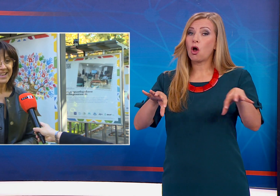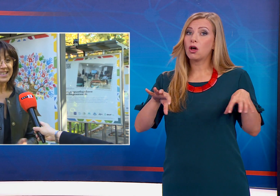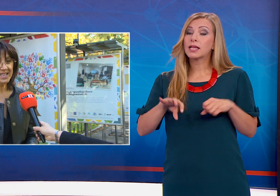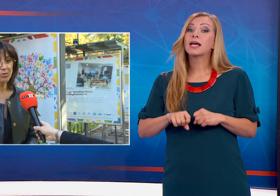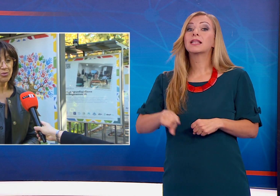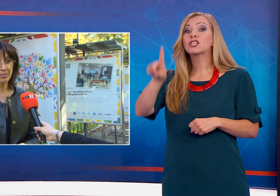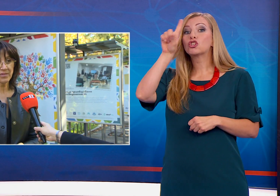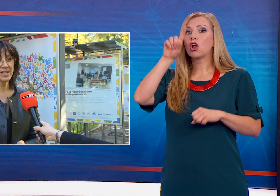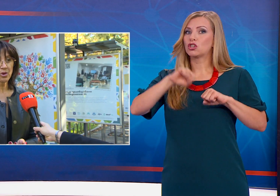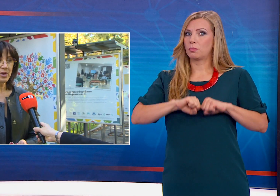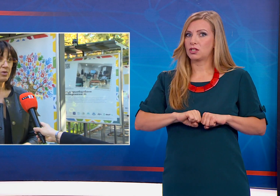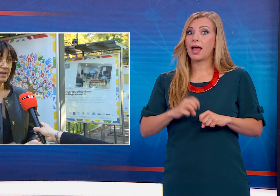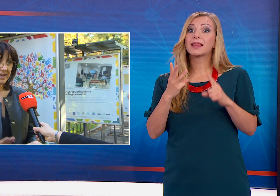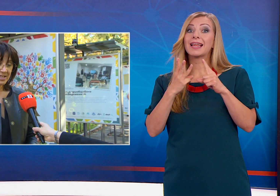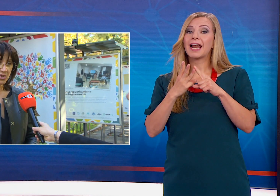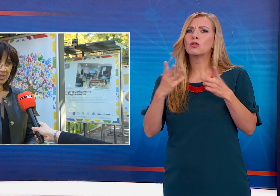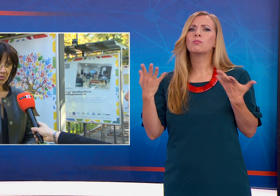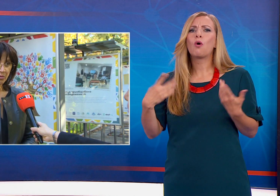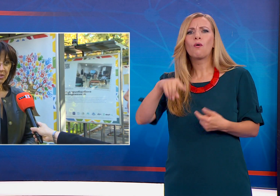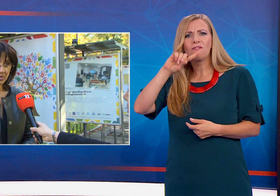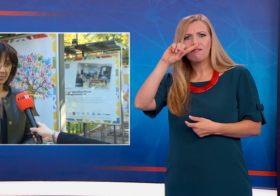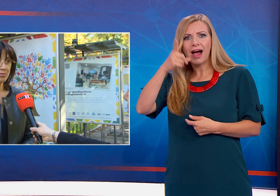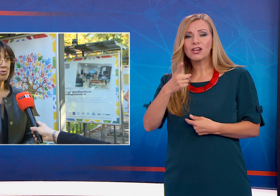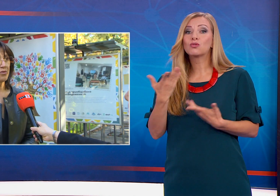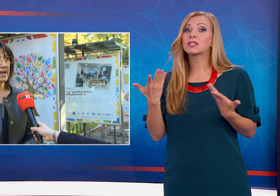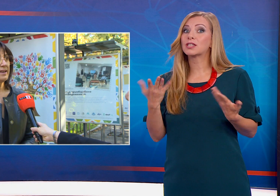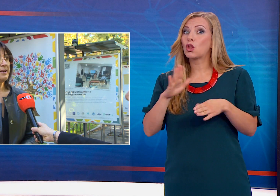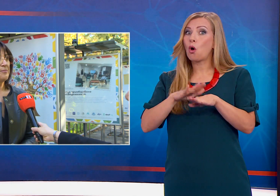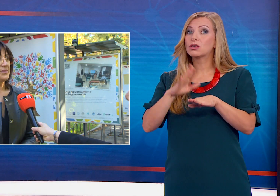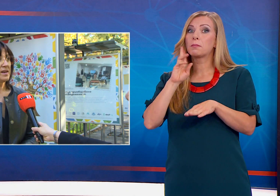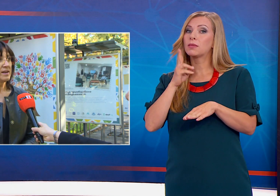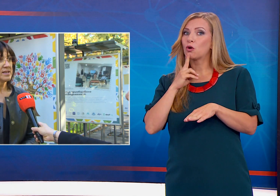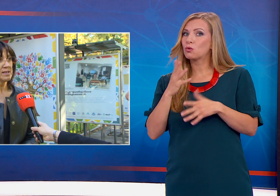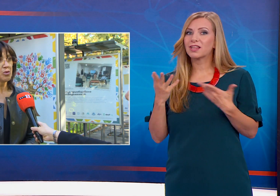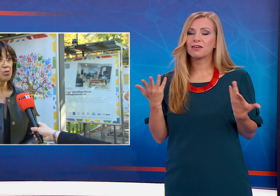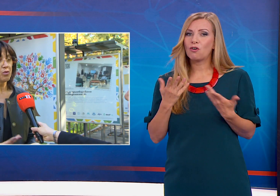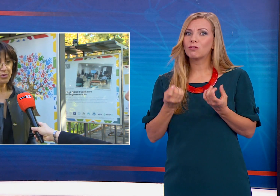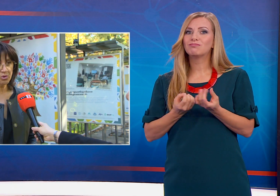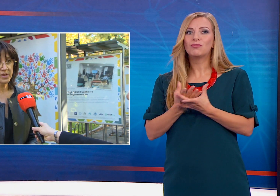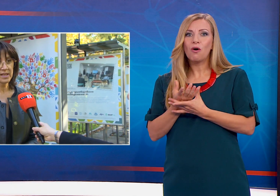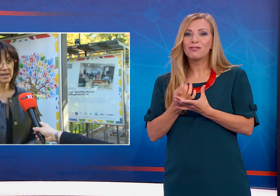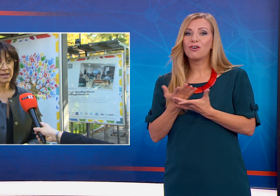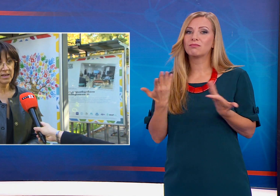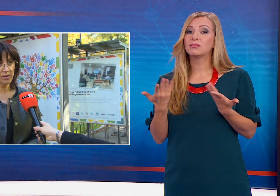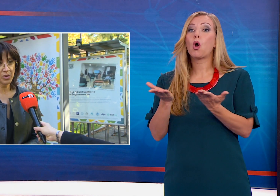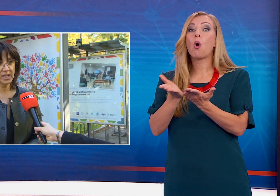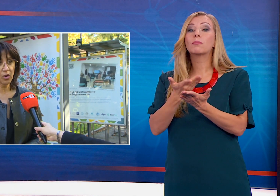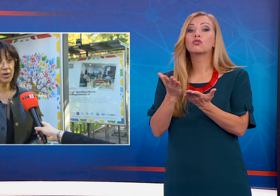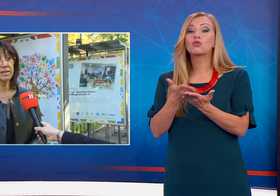И третото направление, което е същинското за достъпност, това е самото обслужване на глухите хора на